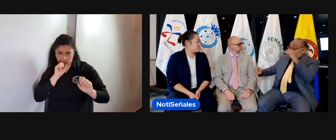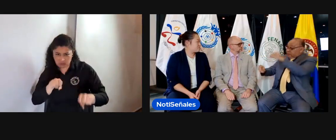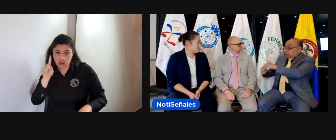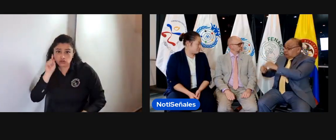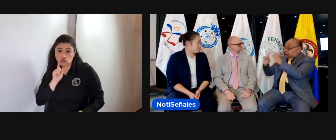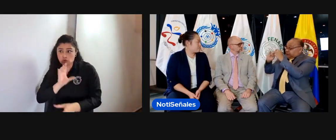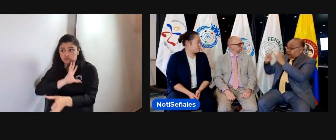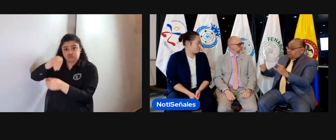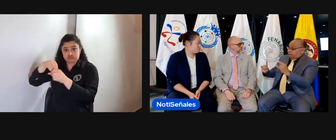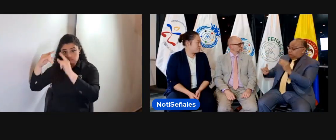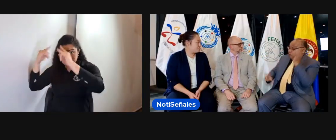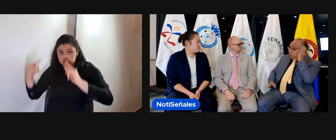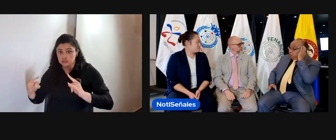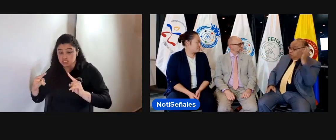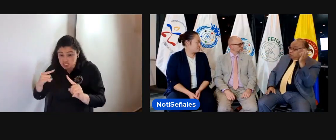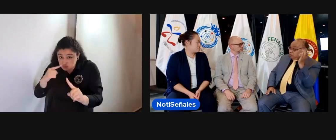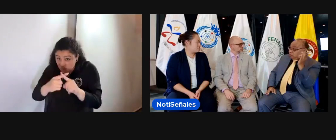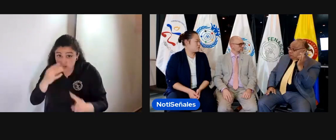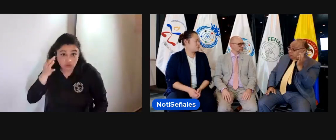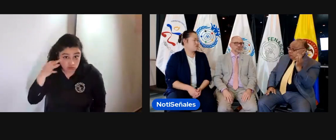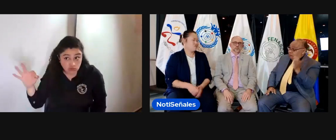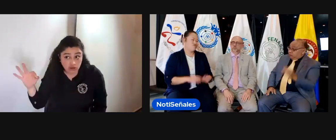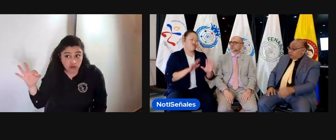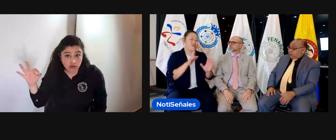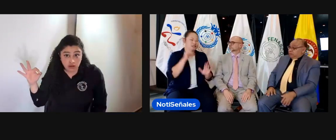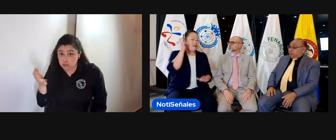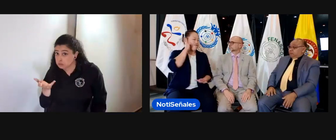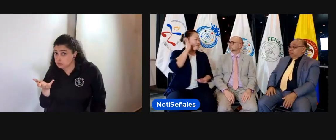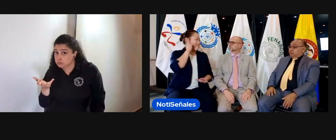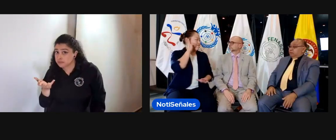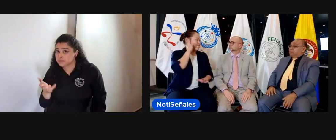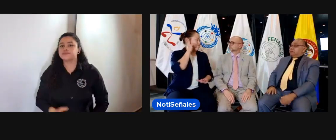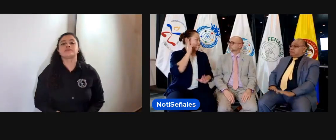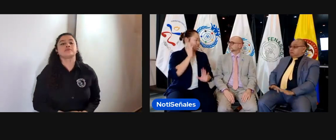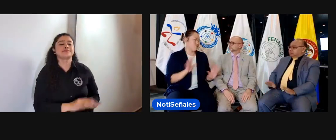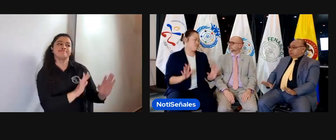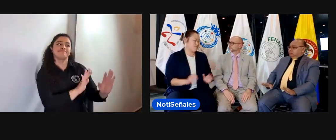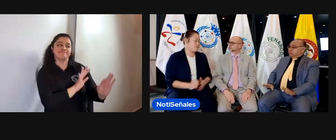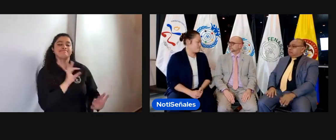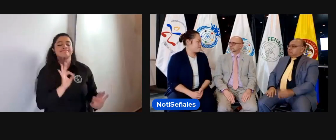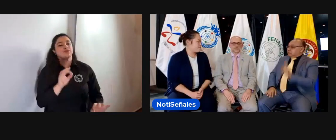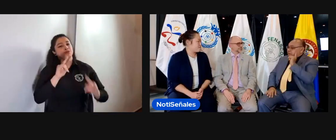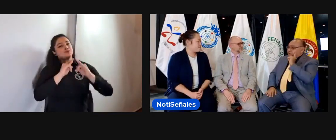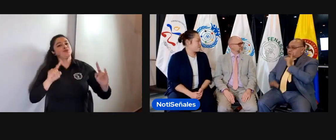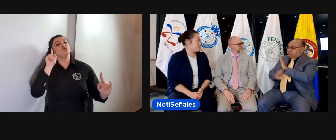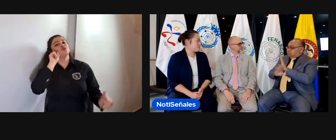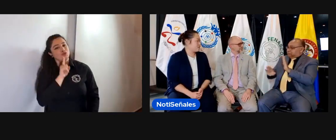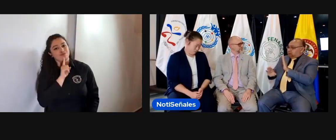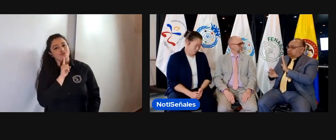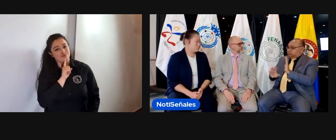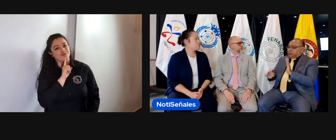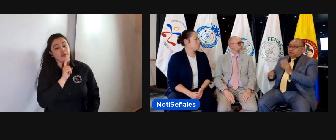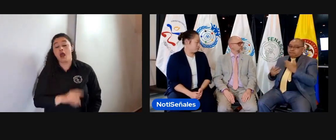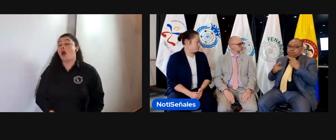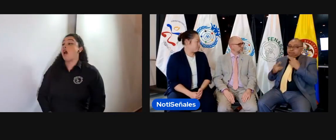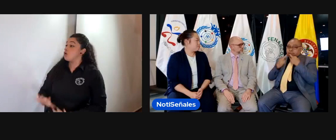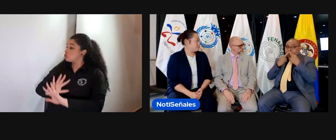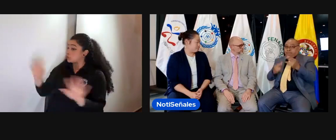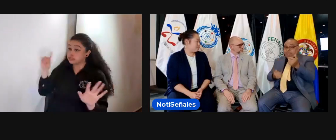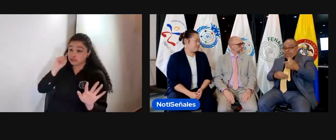¿Una persona oyente puede hacer parte de este campamento? Es solamente para personas sordas. Solo para personas